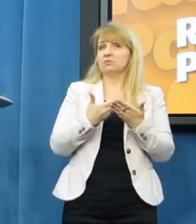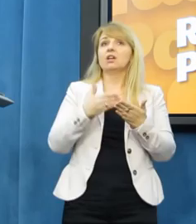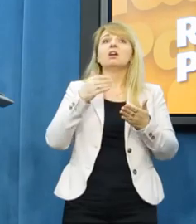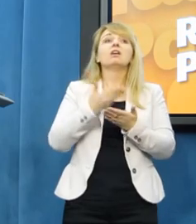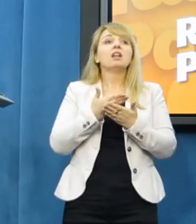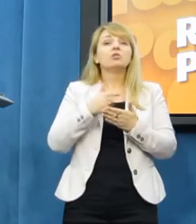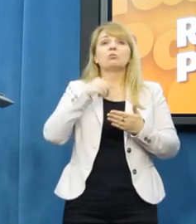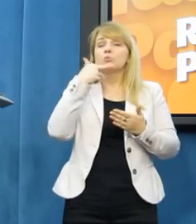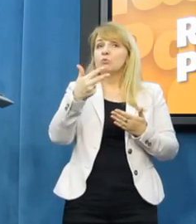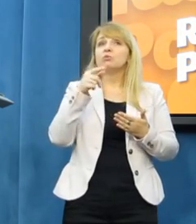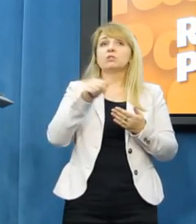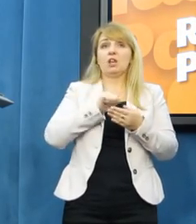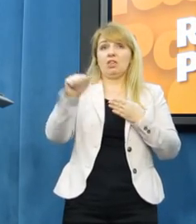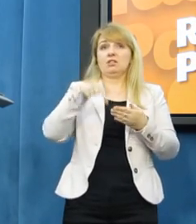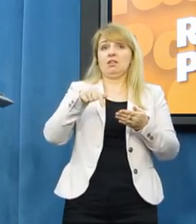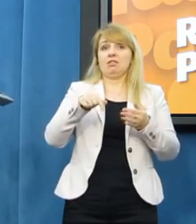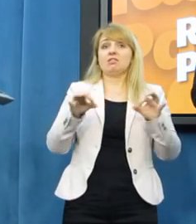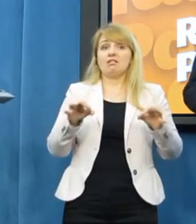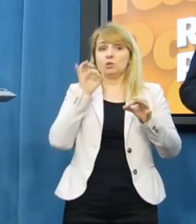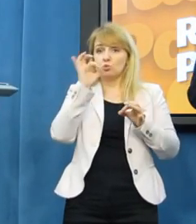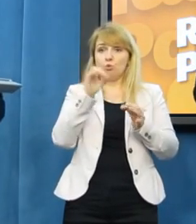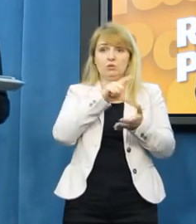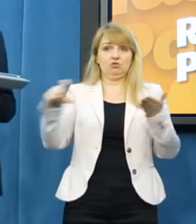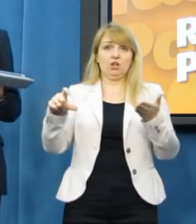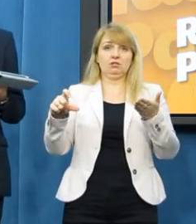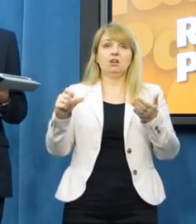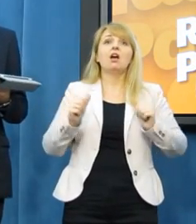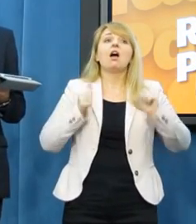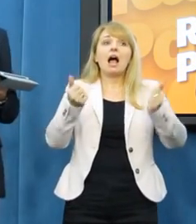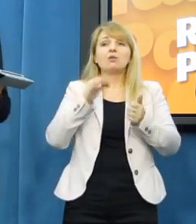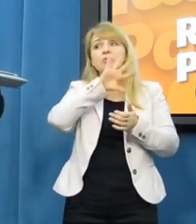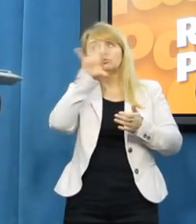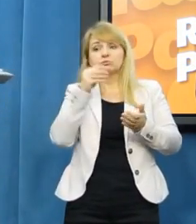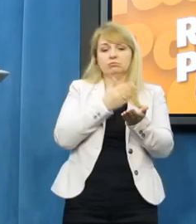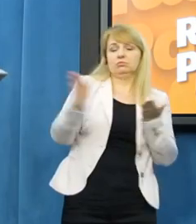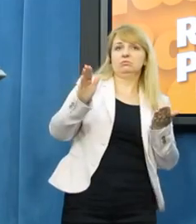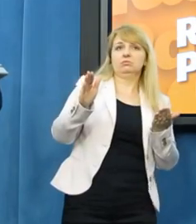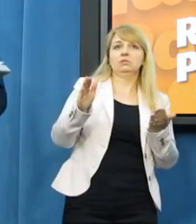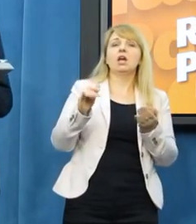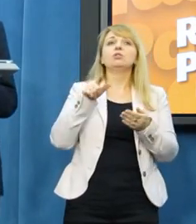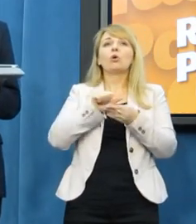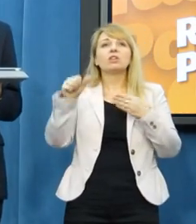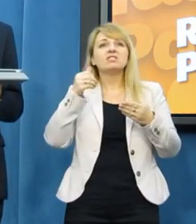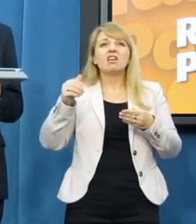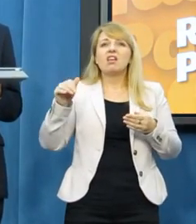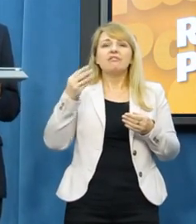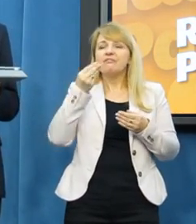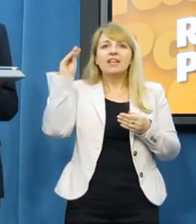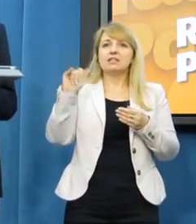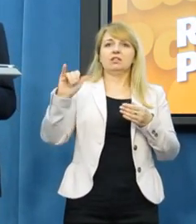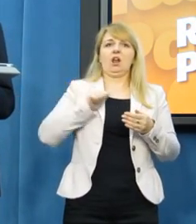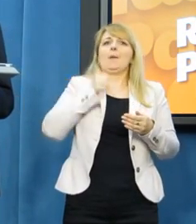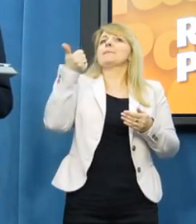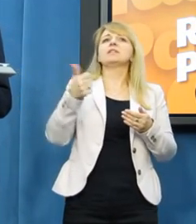lepszego pretekstu, to właśnie on jest. On pokazuje, że to jest coś więcej niż tylko ambicje Miller, Palikota czy Kwaśniewskiego.